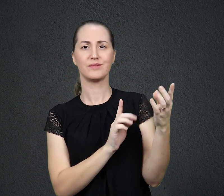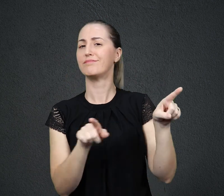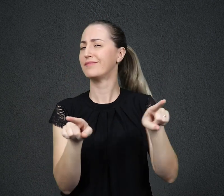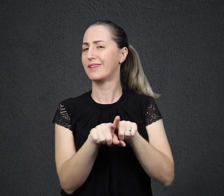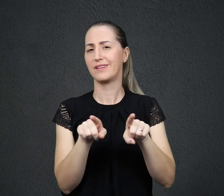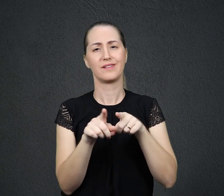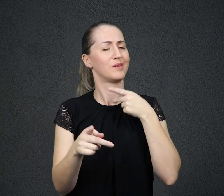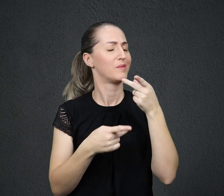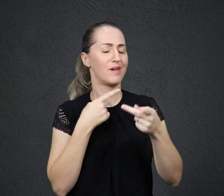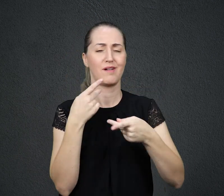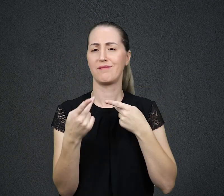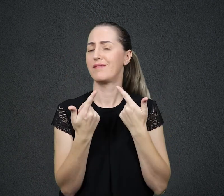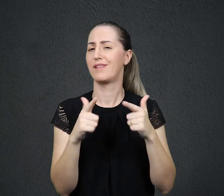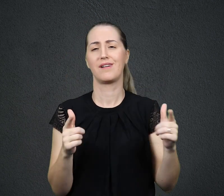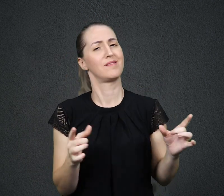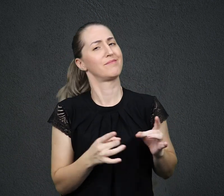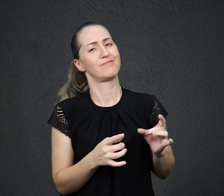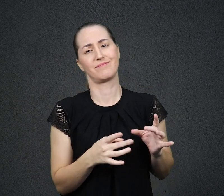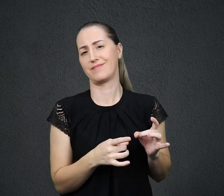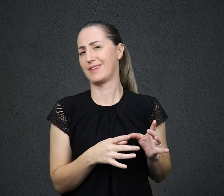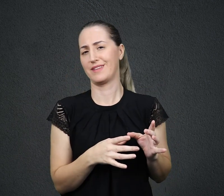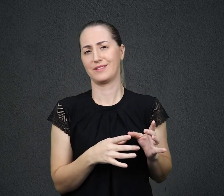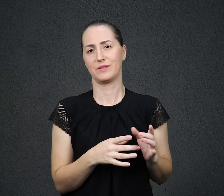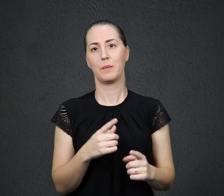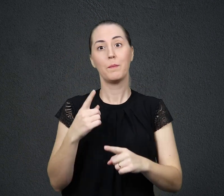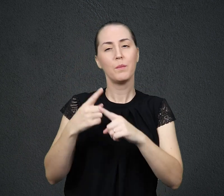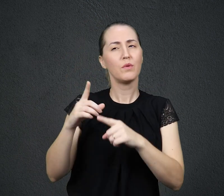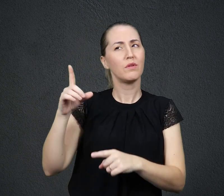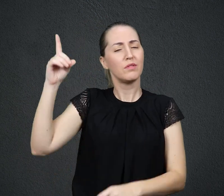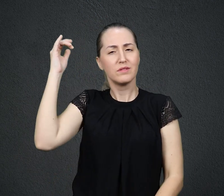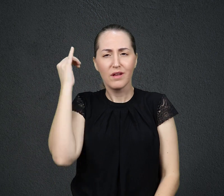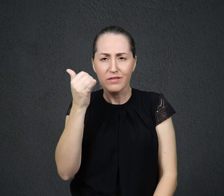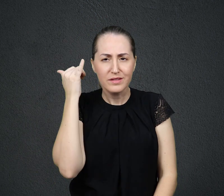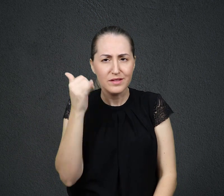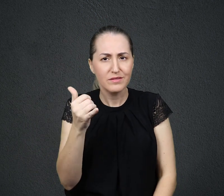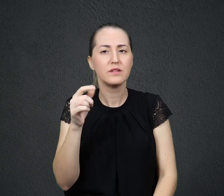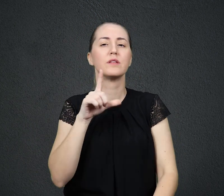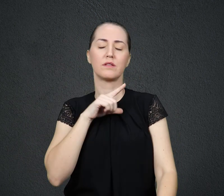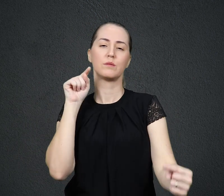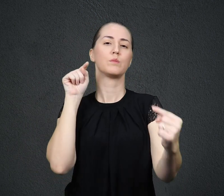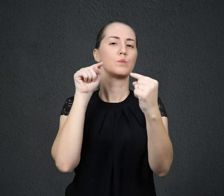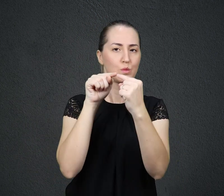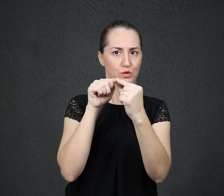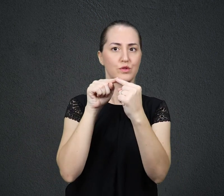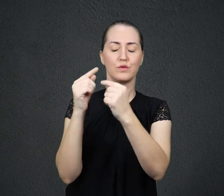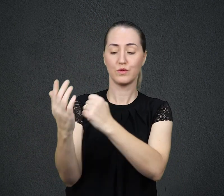Deus não repete sem motivo e em cada passagem o encorajamento aparece em um contexto diferente.